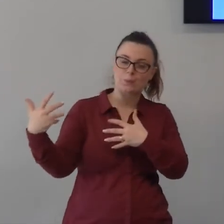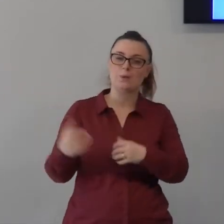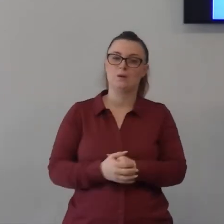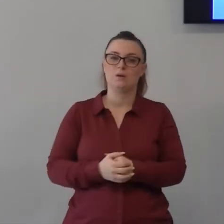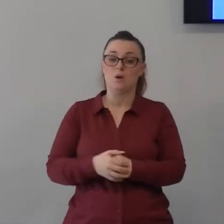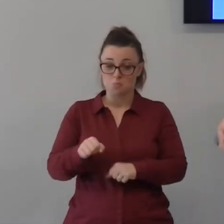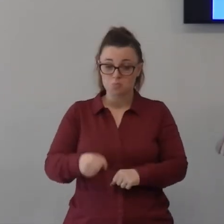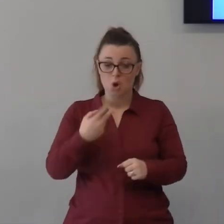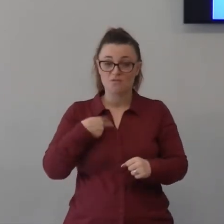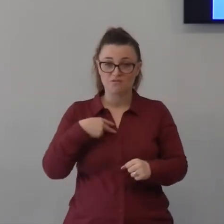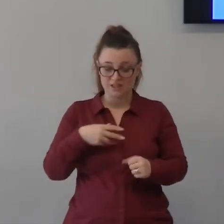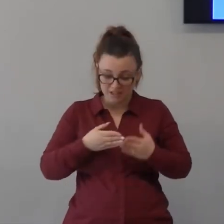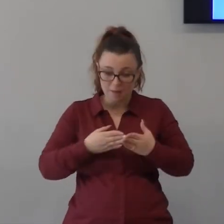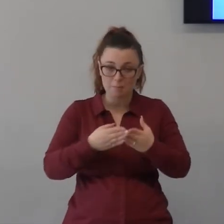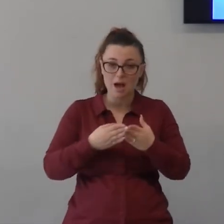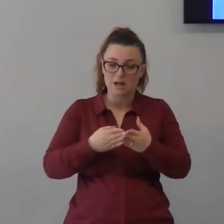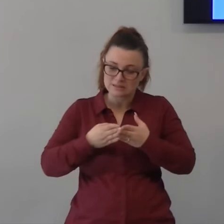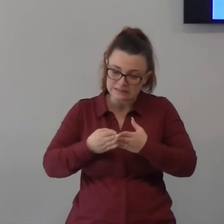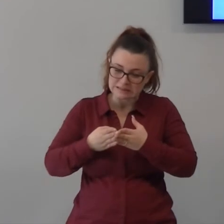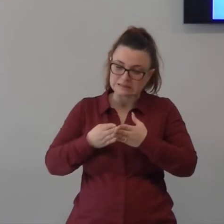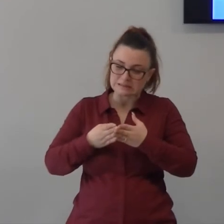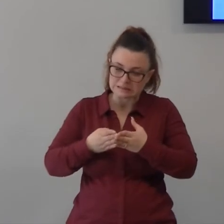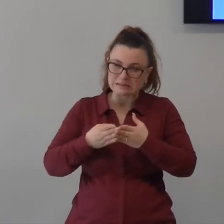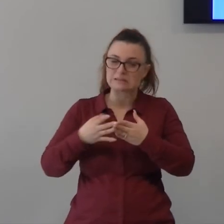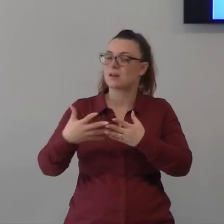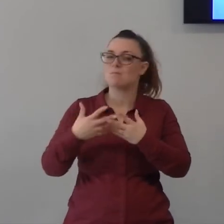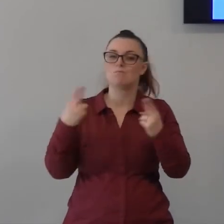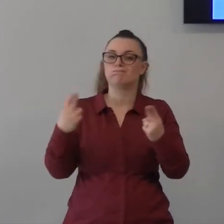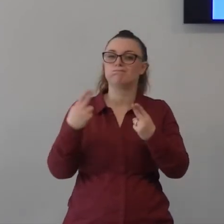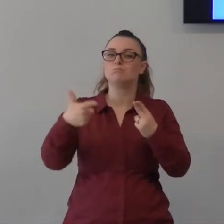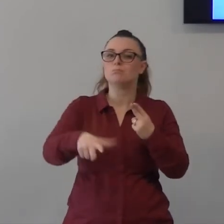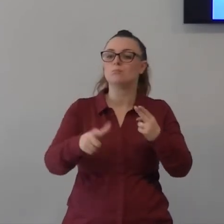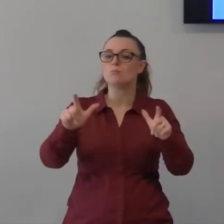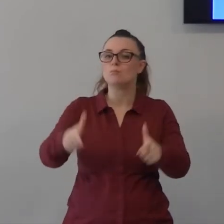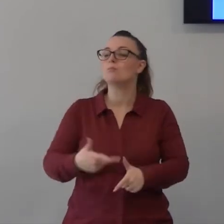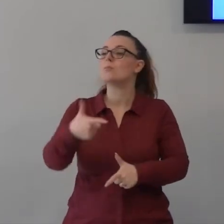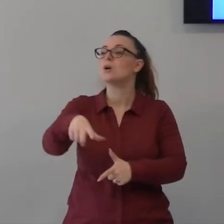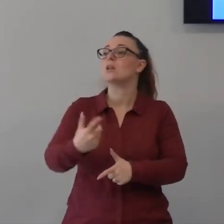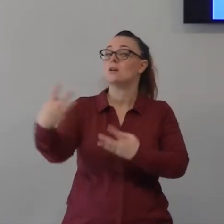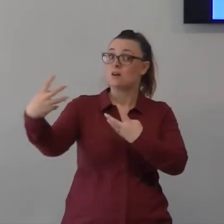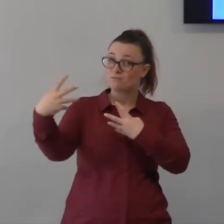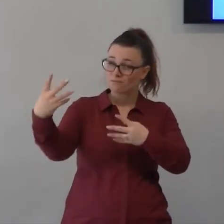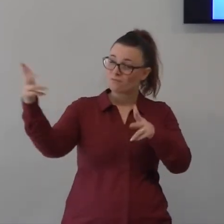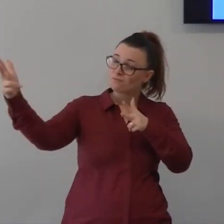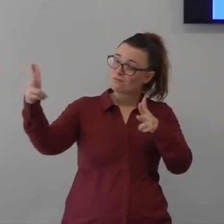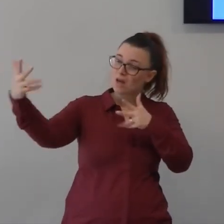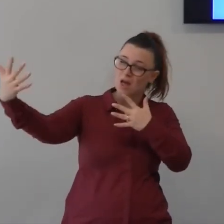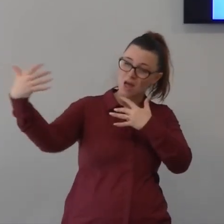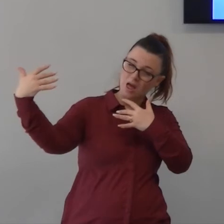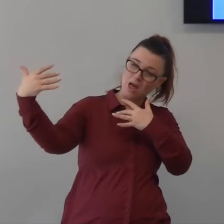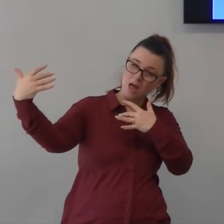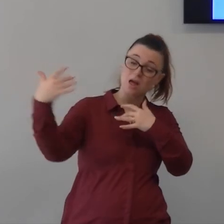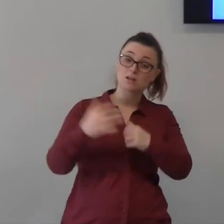sempre lì anzi piuttosto va verso la tempesta e non hai nessuna speranza perché stai remando contro il re